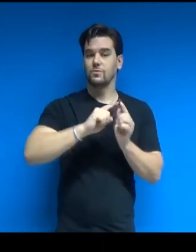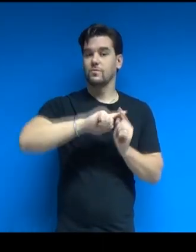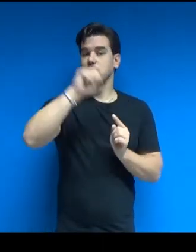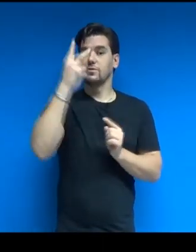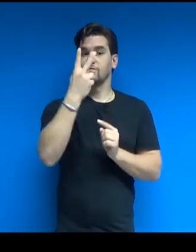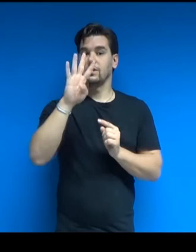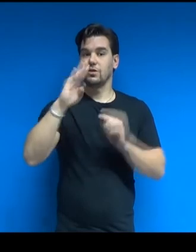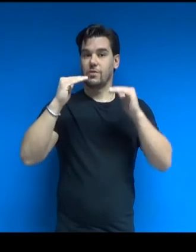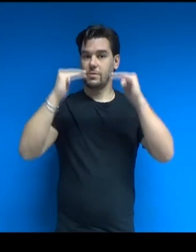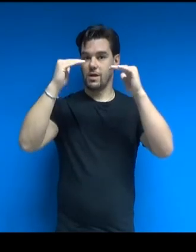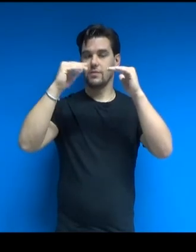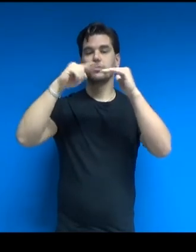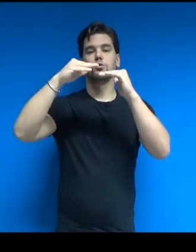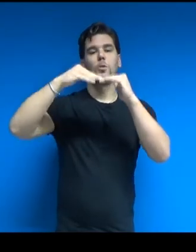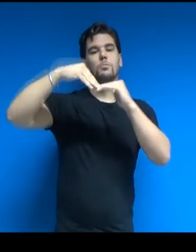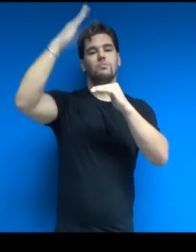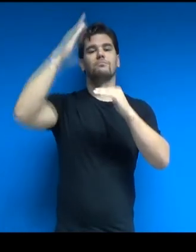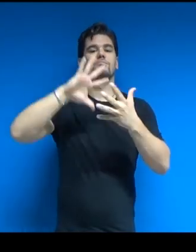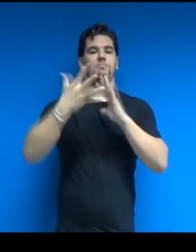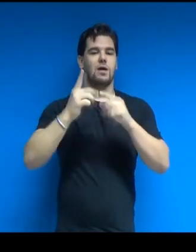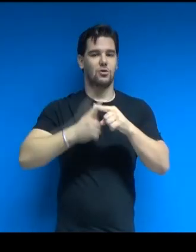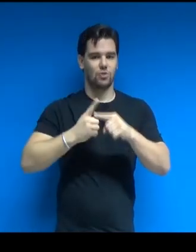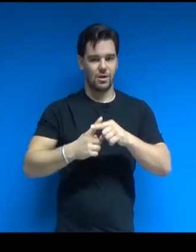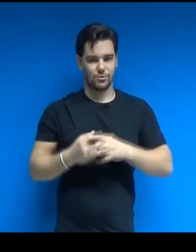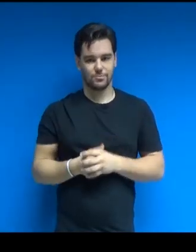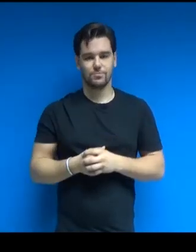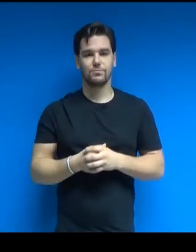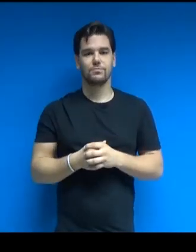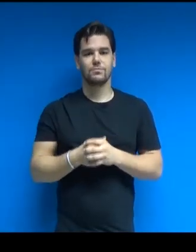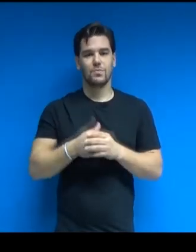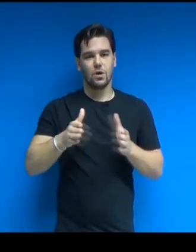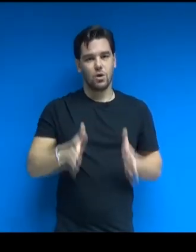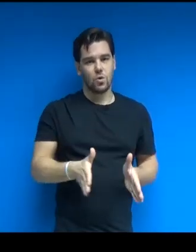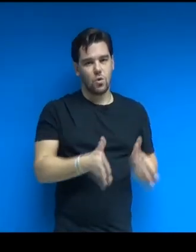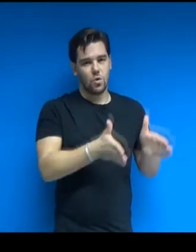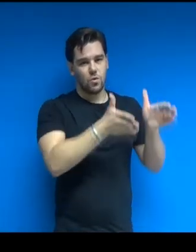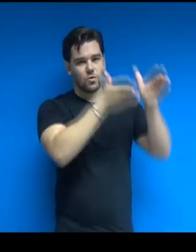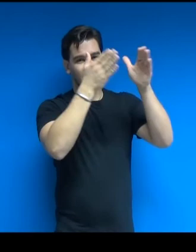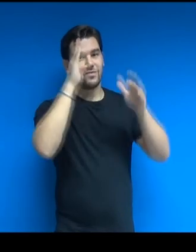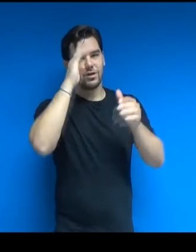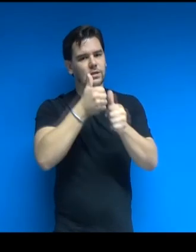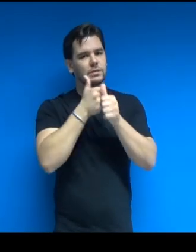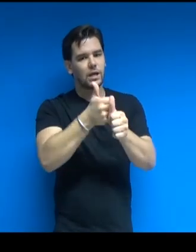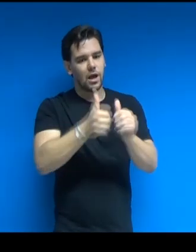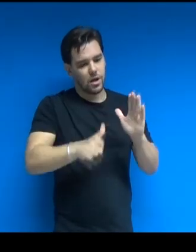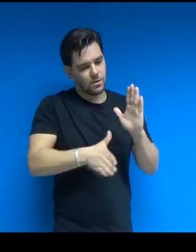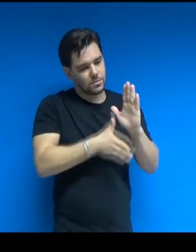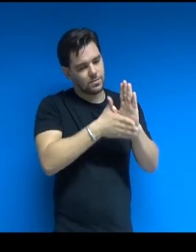Fino al ventinovesimo piano, la struttura dell'edificio è in calcestruzzo